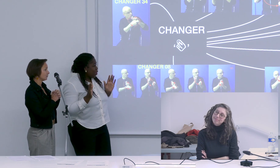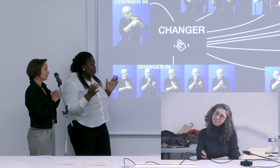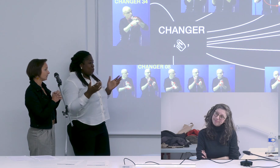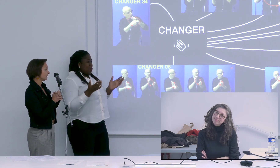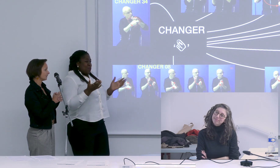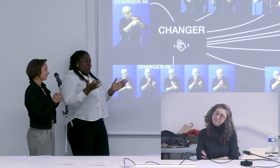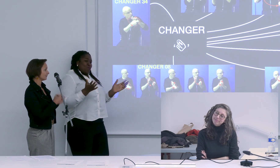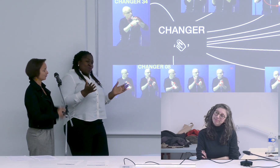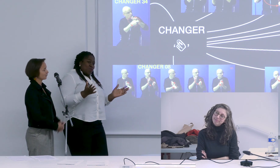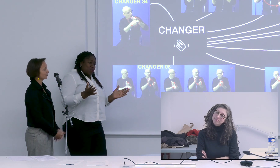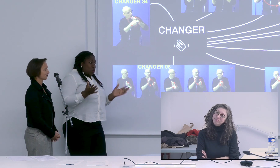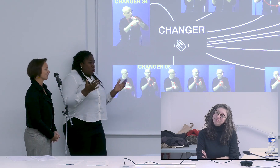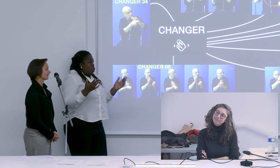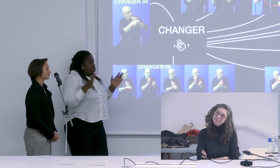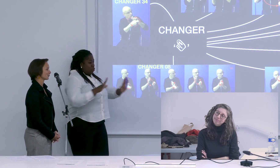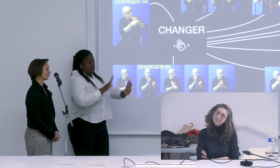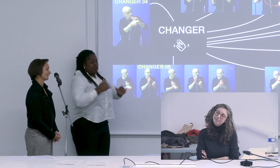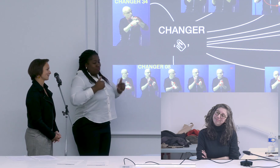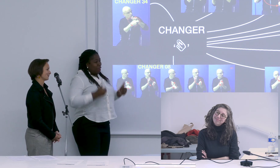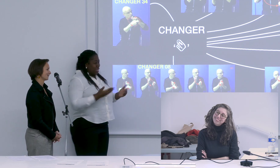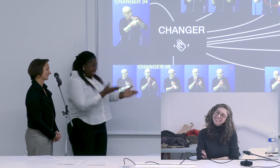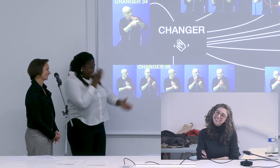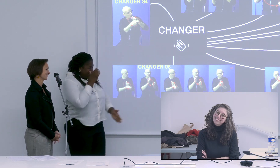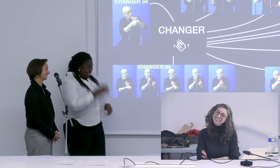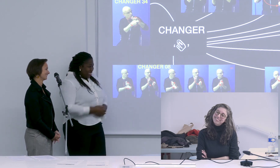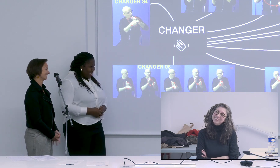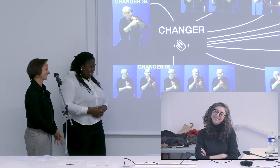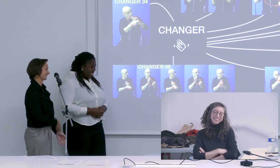et puis on va déjà se concentrer là-dessus